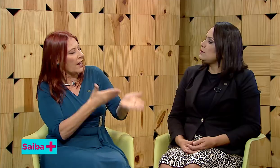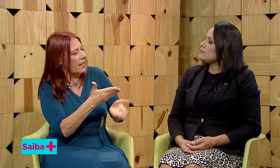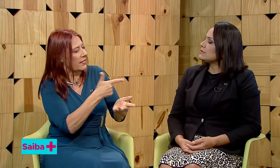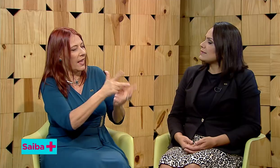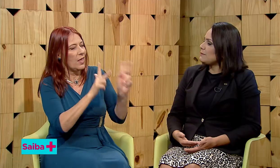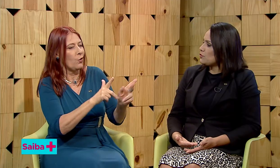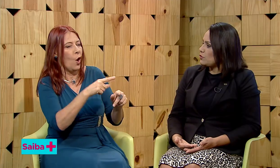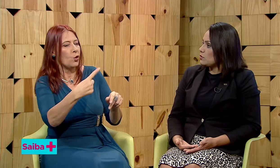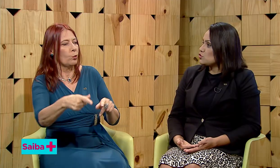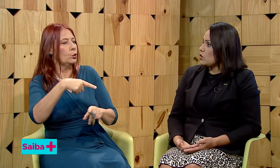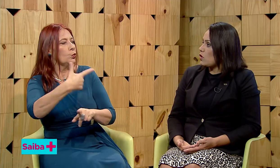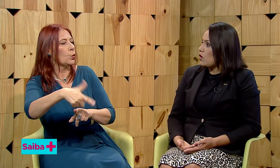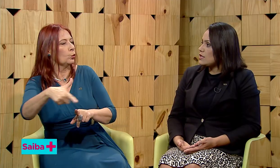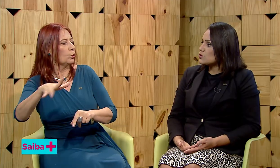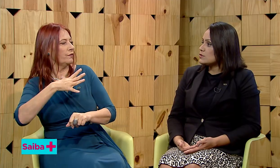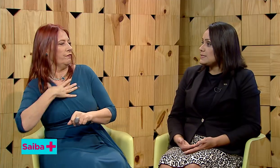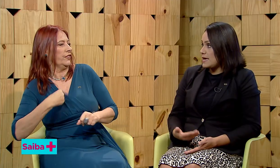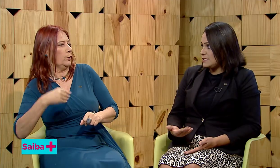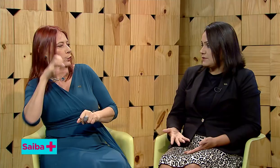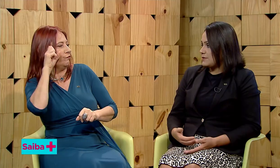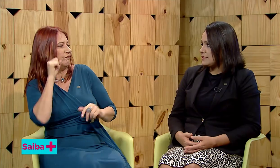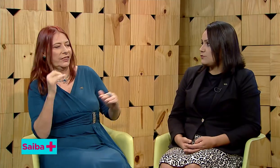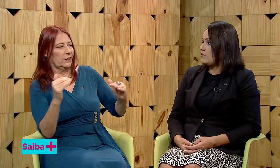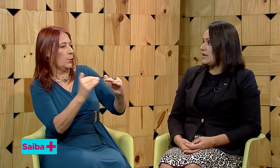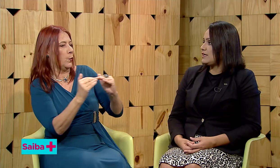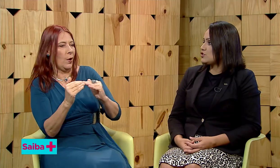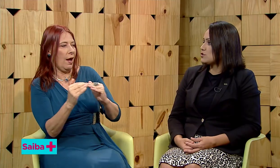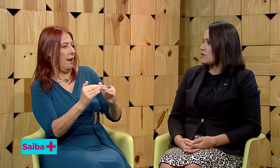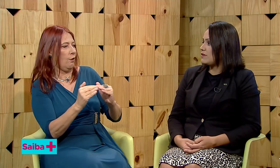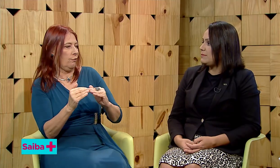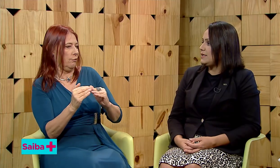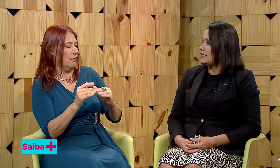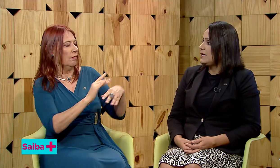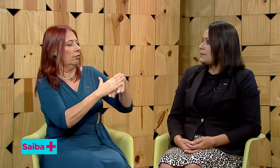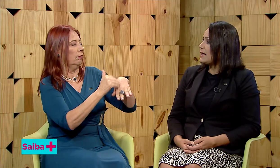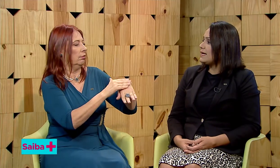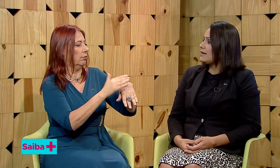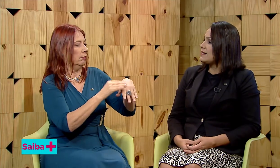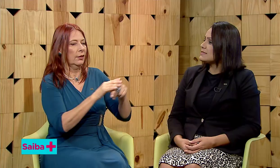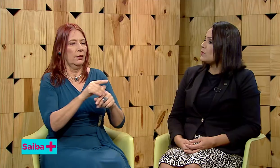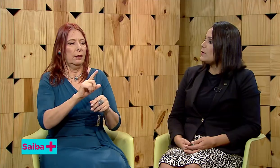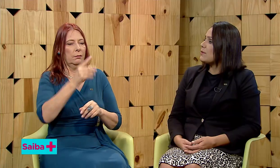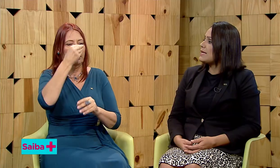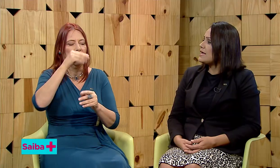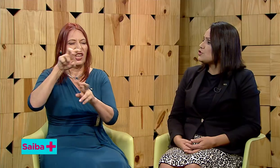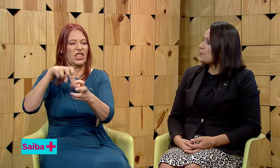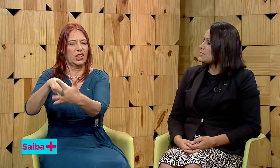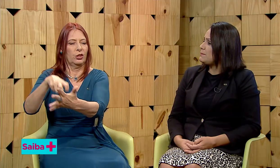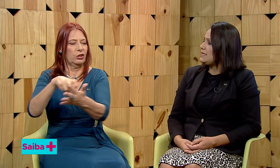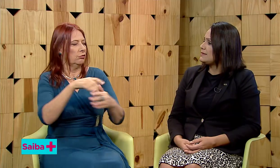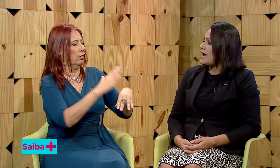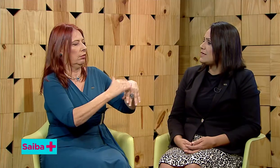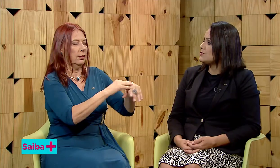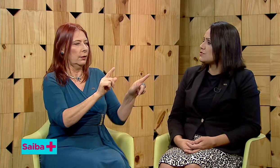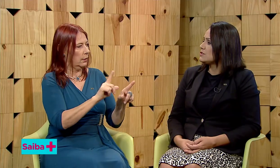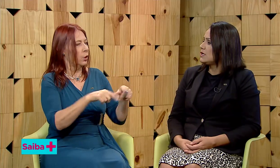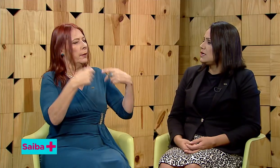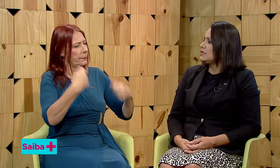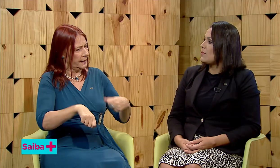tratamento fonaudiológico, se essa for a vertente da sua família, para que ele cresça com igualdade de possibilidades. Não